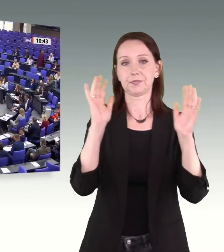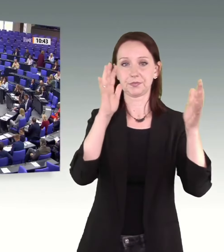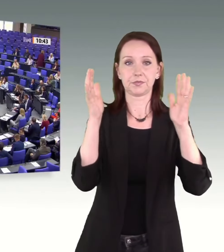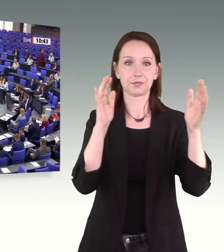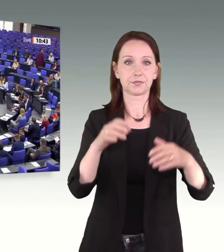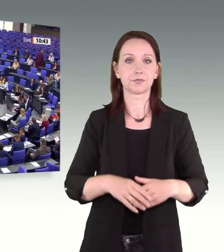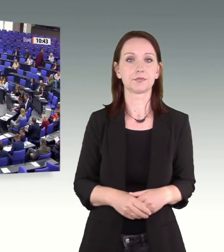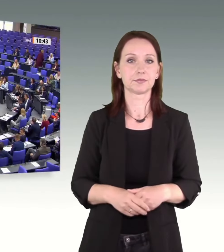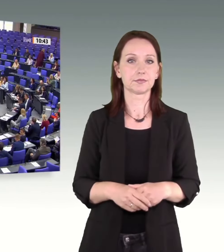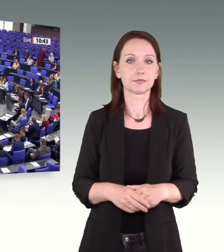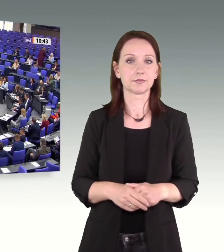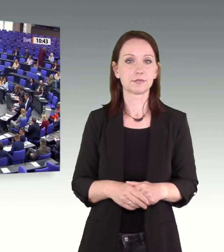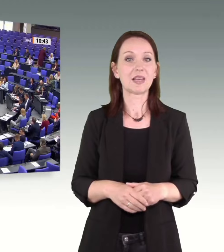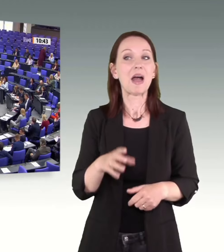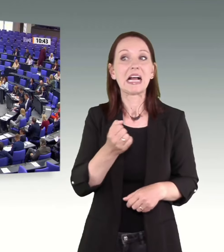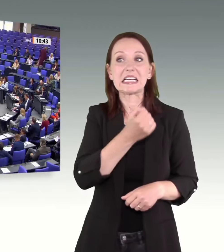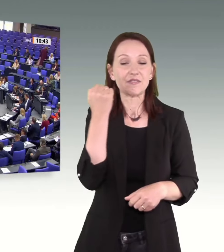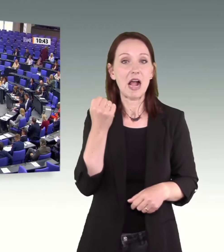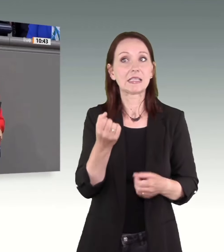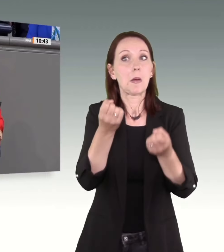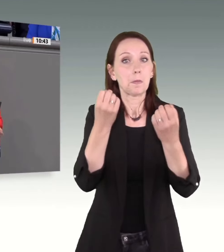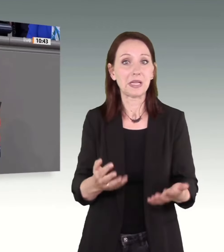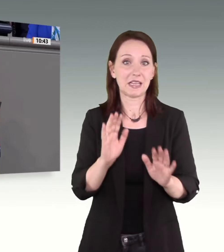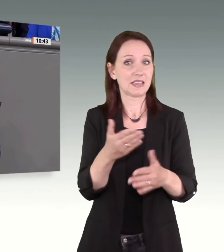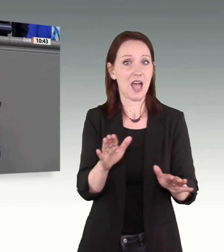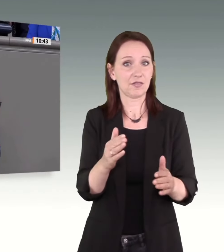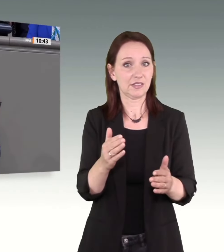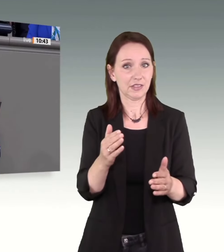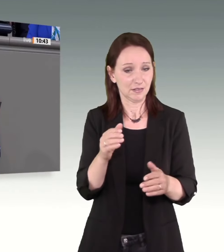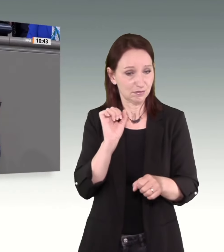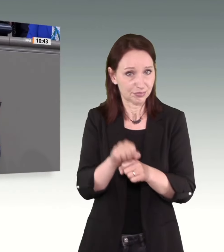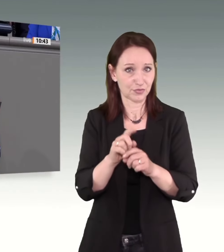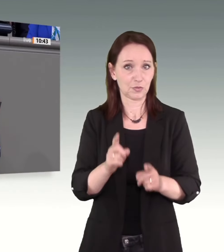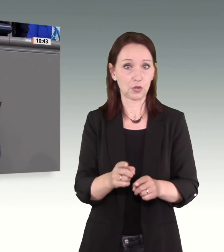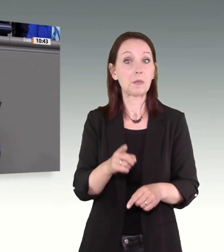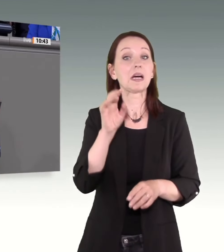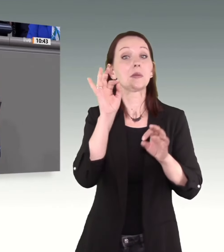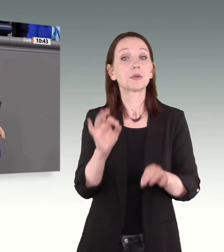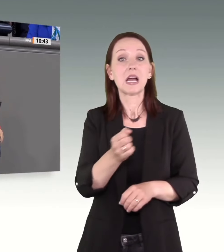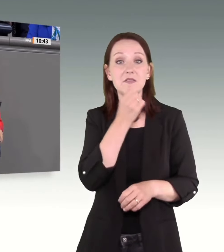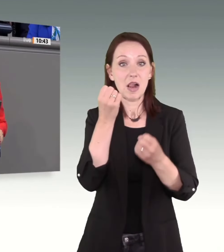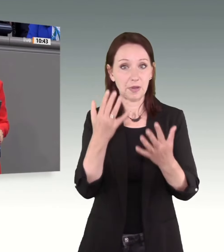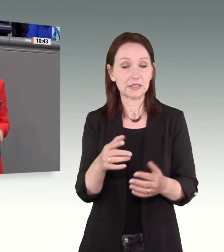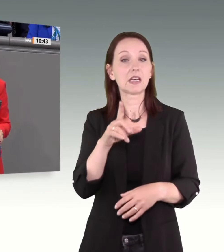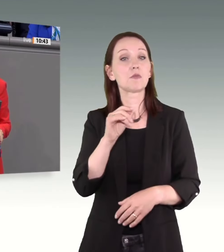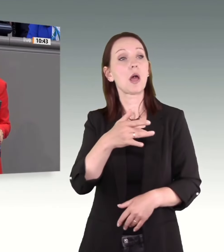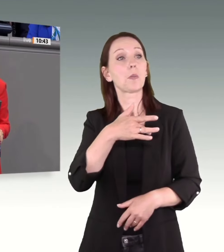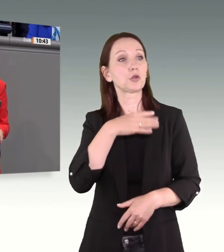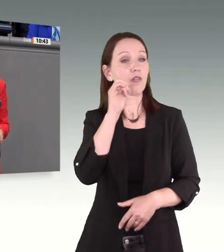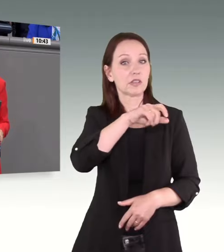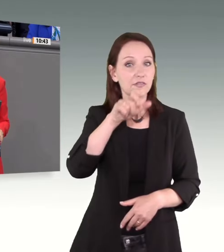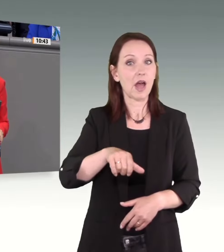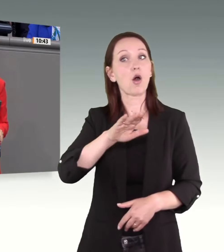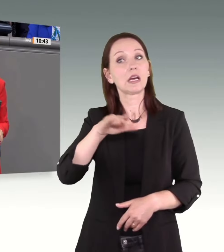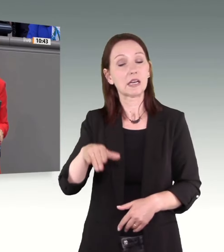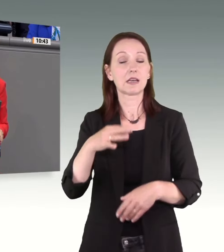Gewalt sollte erst gar nicht passieren. Doch wenn sie passiert, dann müssen gewaltbetroffene Frauen und ihre Kinder einen verlässlichen Schutz vorfinden.